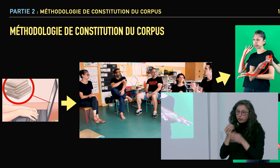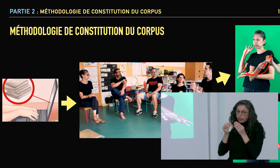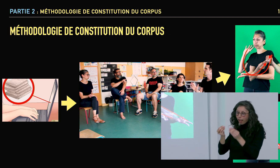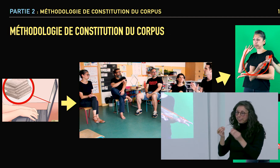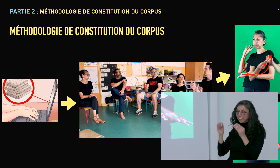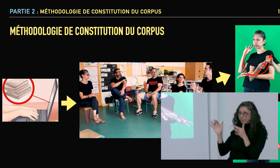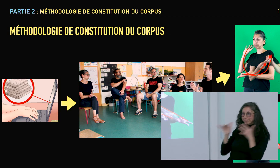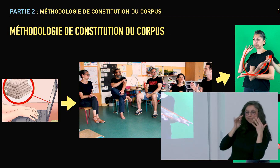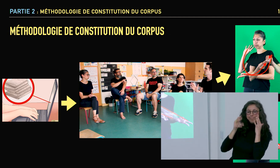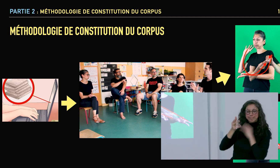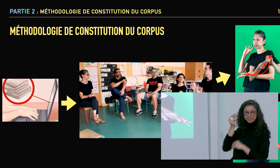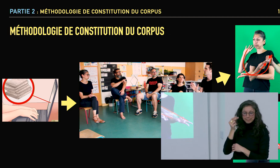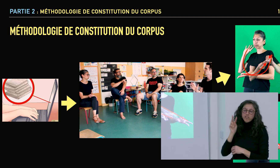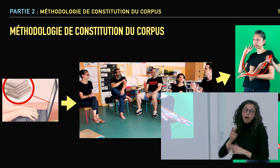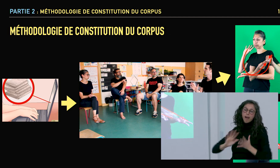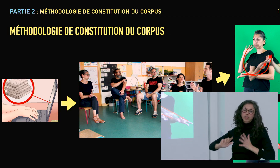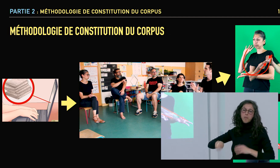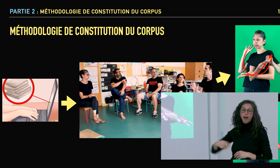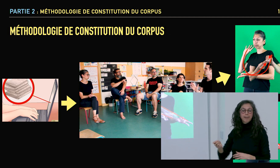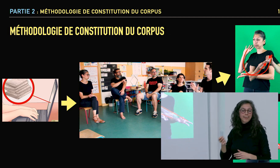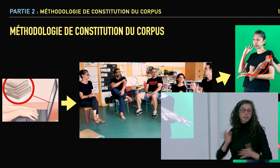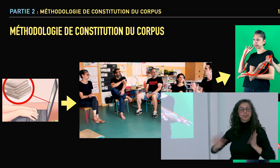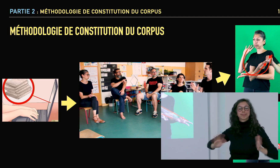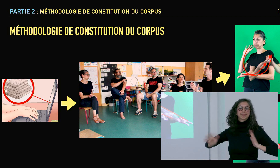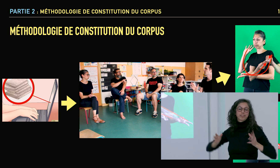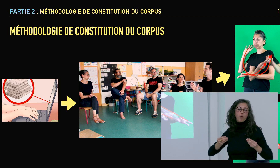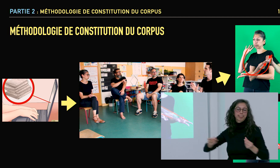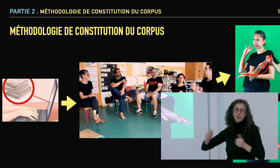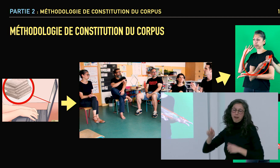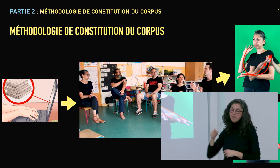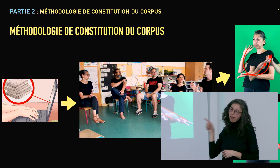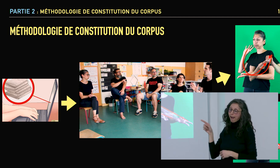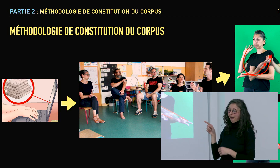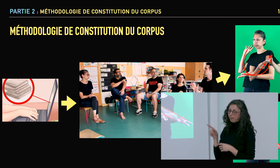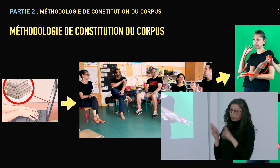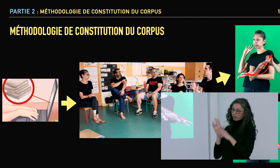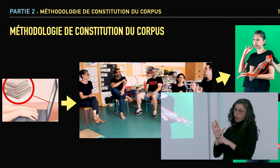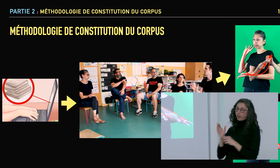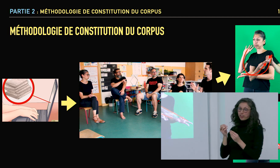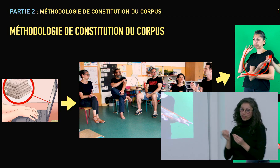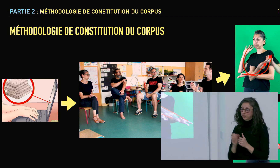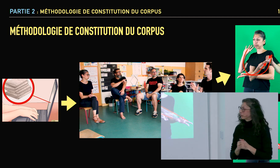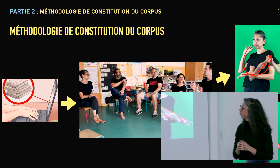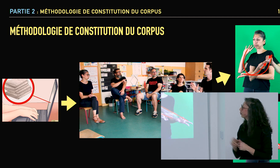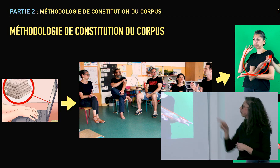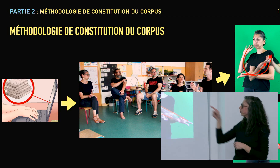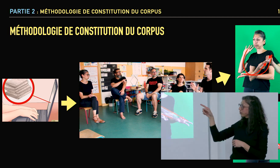Donc j'ai ralenti la vidéo pour que vous puissiez avoir le temps de comprendre. normalement, les personnes signent à vitesse normale, bien sûr.